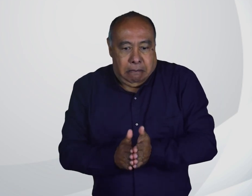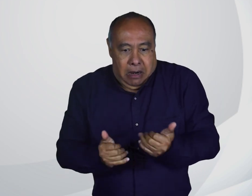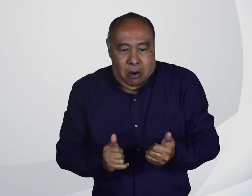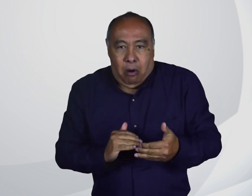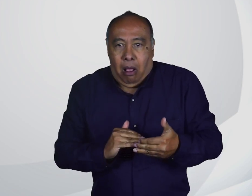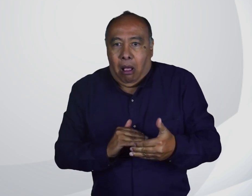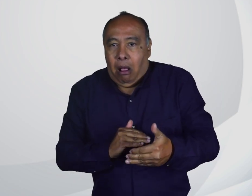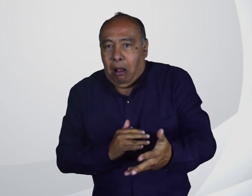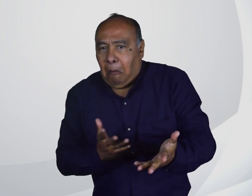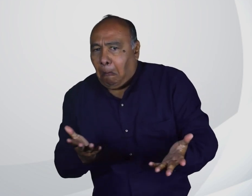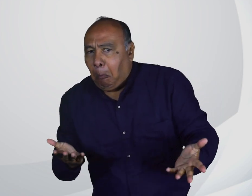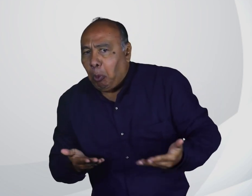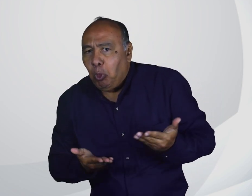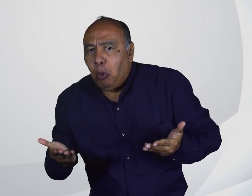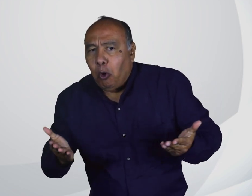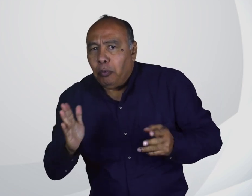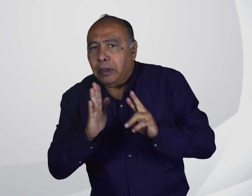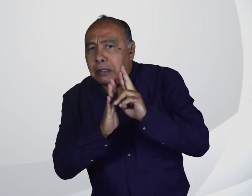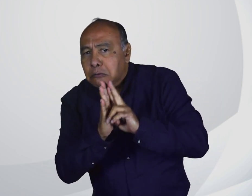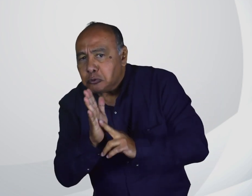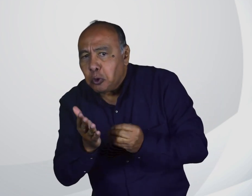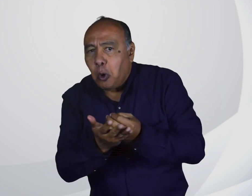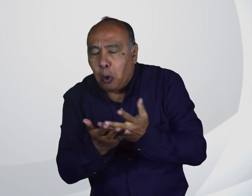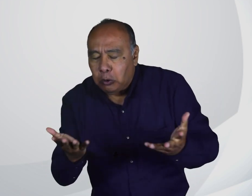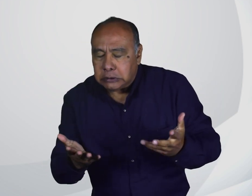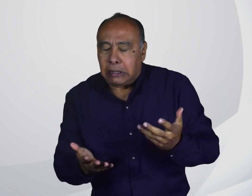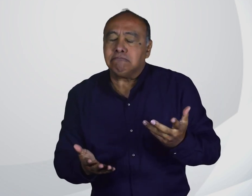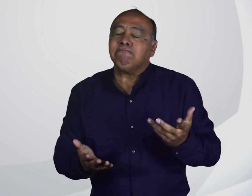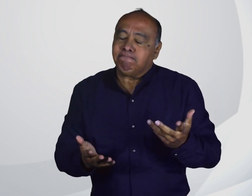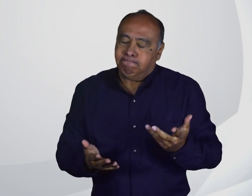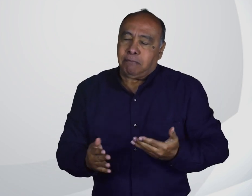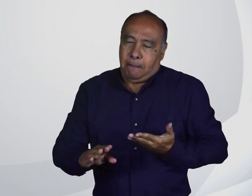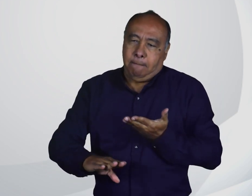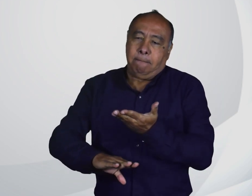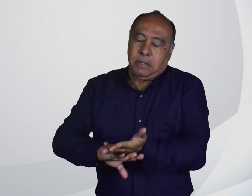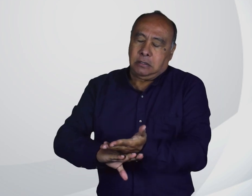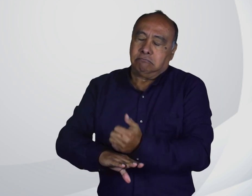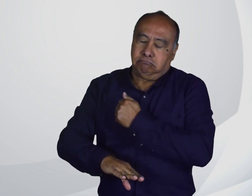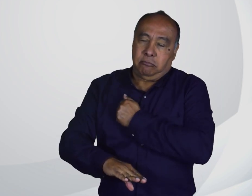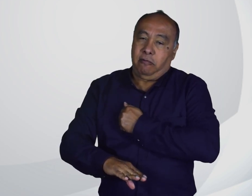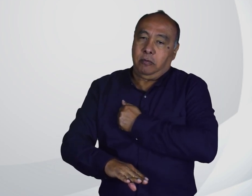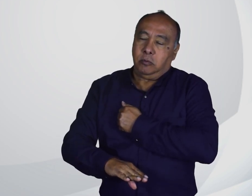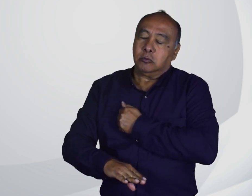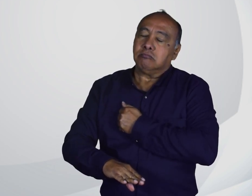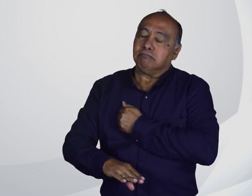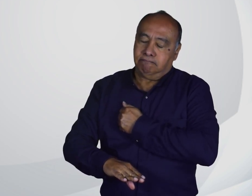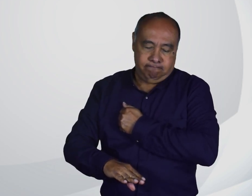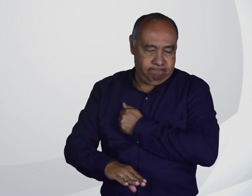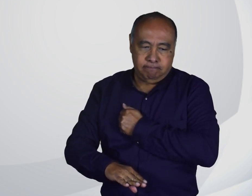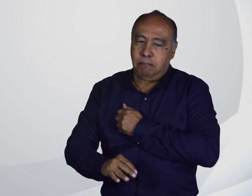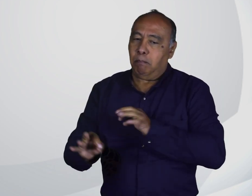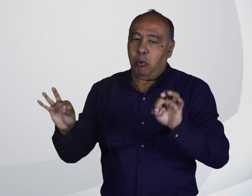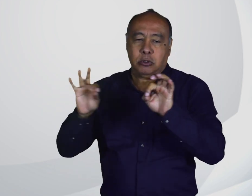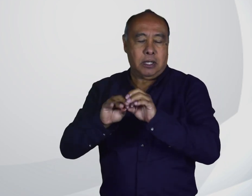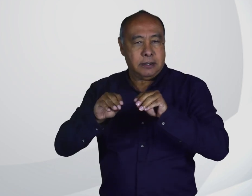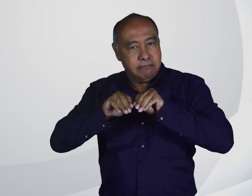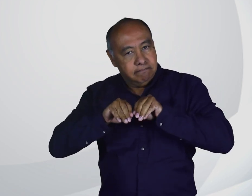no tenemos información pertinente a la resolución. Por eso, hacemos petición de que se publique